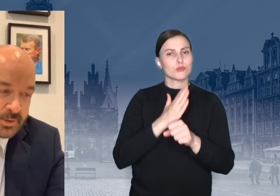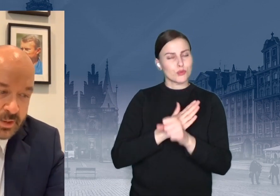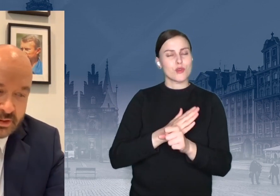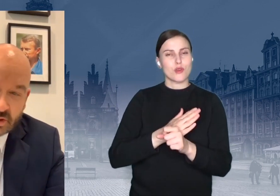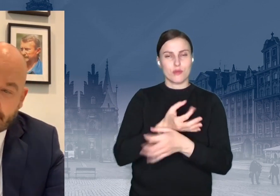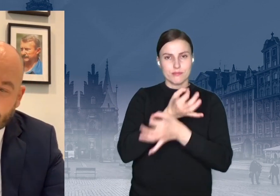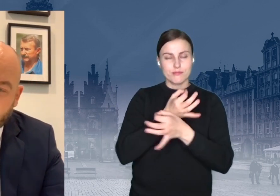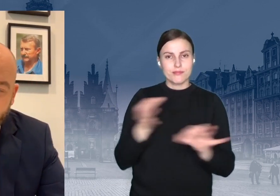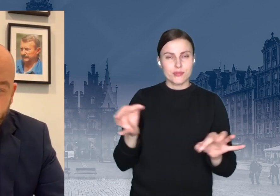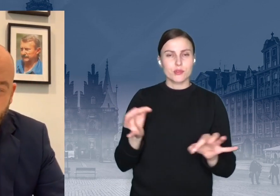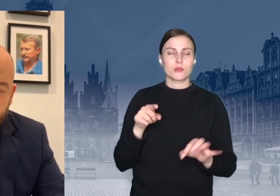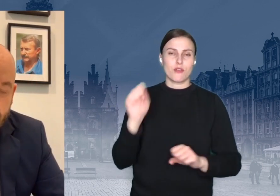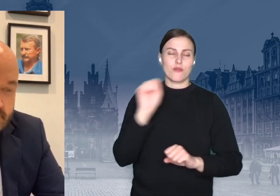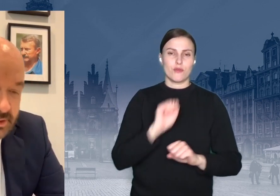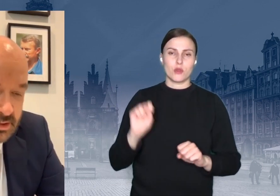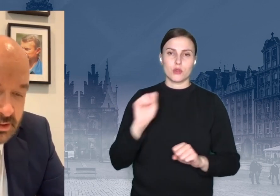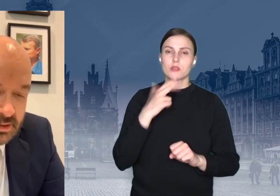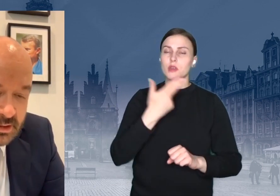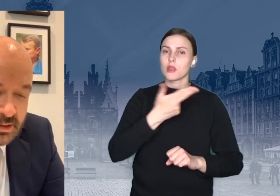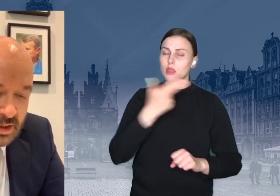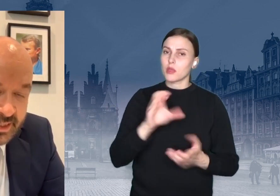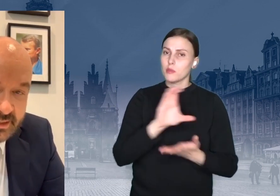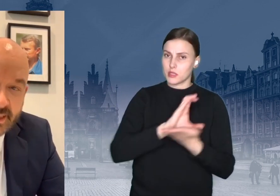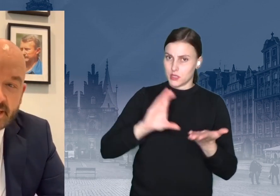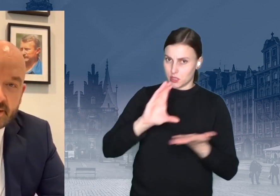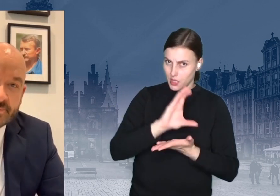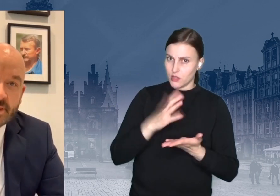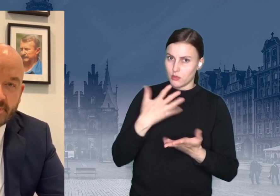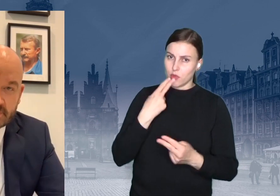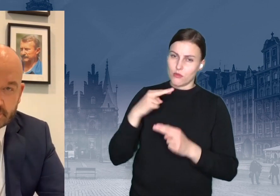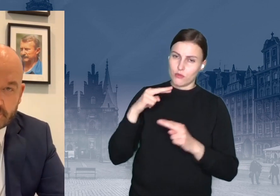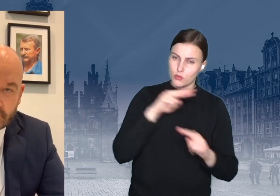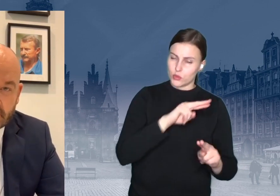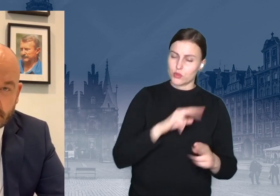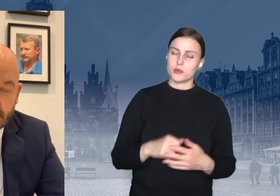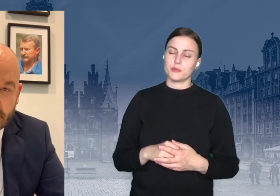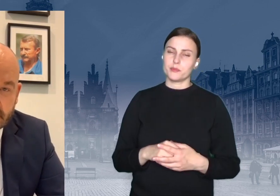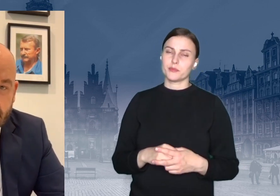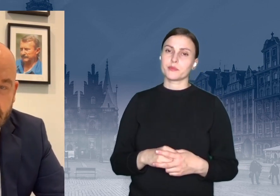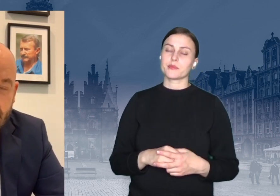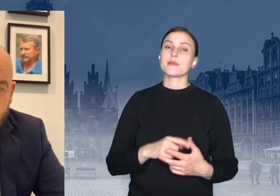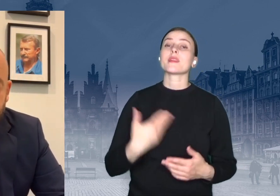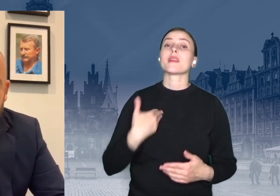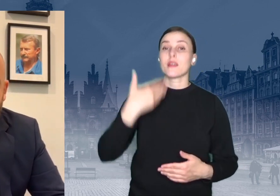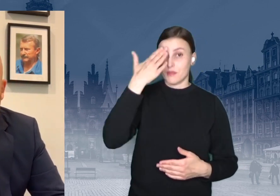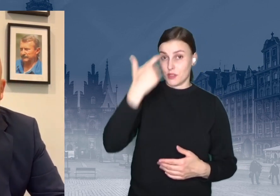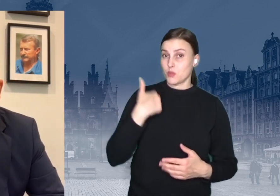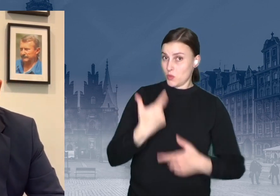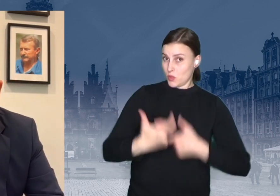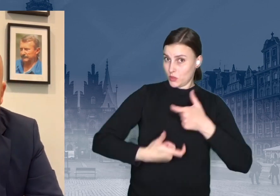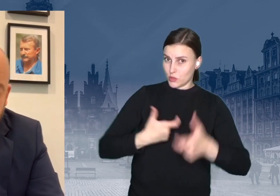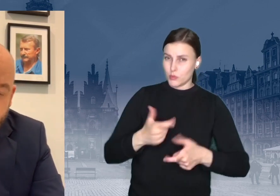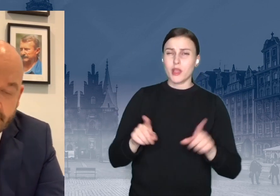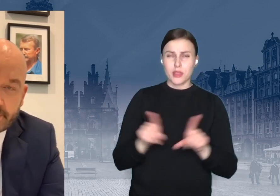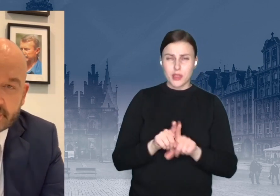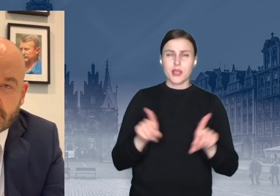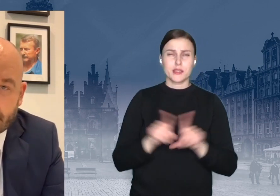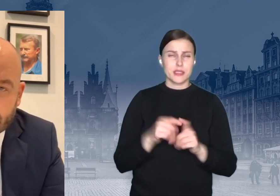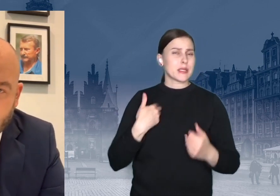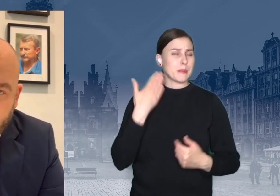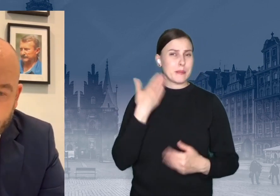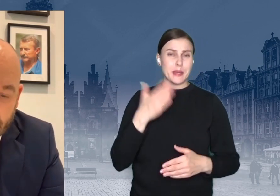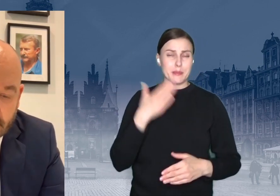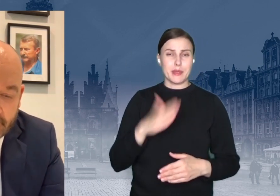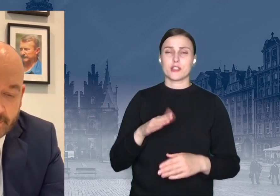Wróćmy na moment, słuchajcie, do tematów stadionowych, moi kochani, bo wiecie, co my tutaj zrobiliśmy ostatnio. I za to także dziękuję i